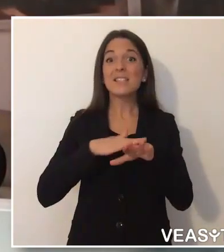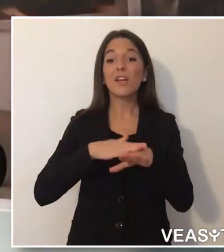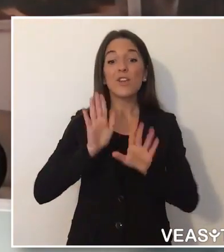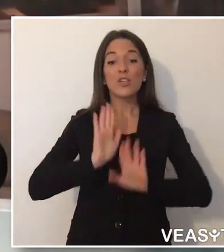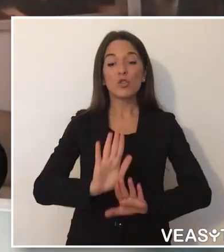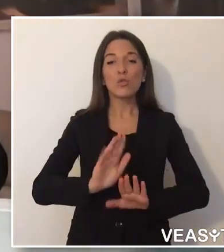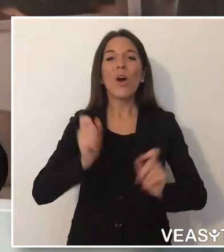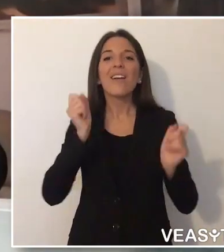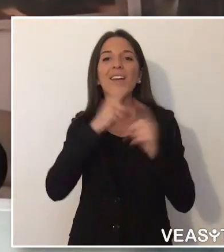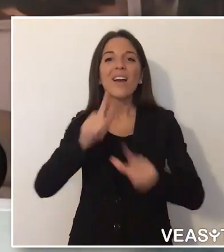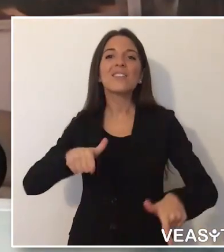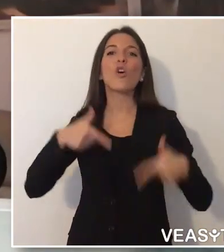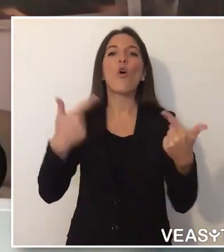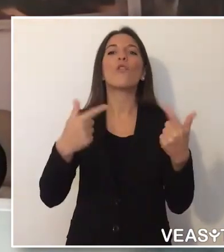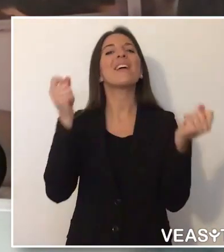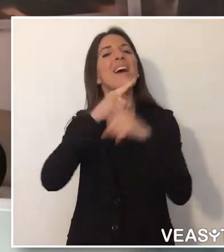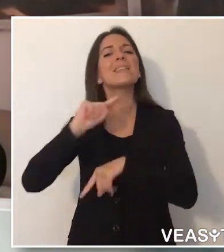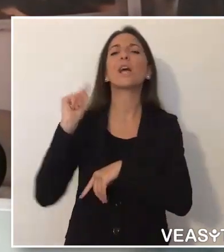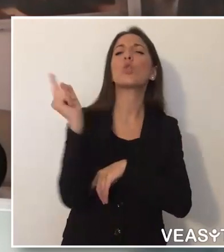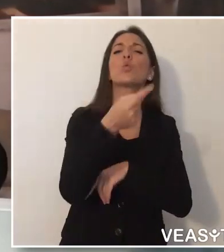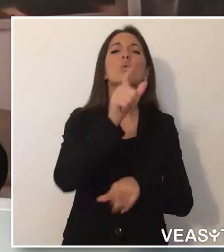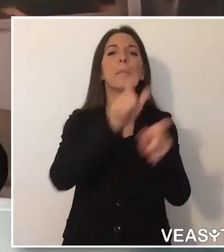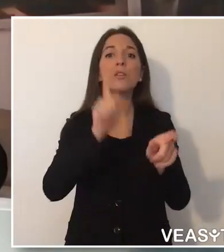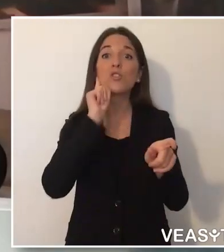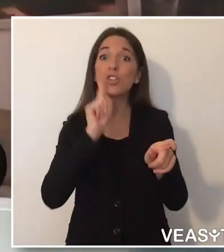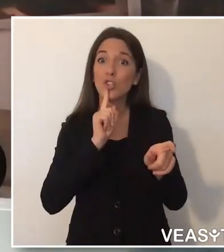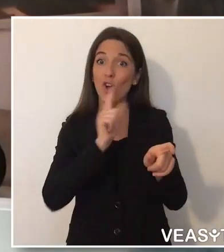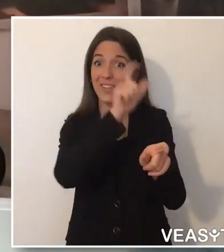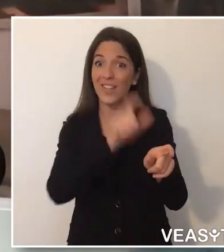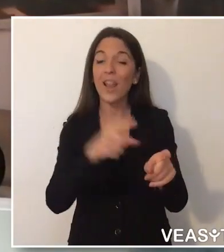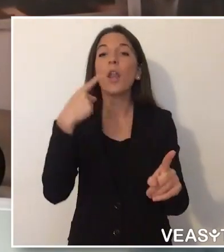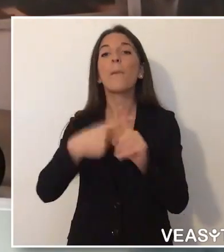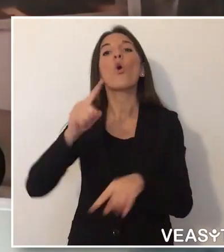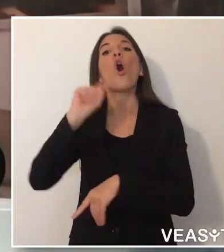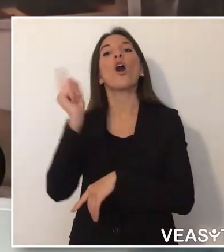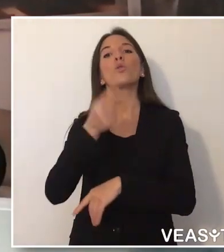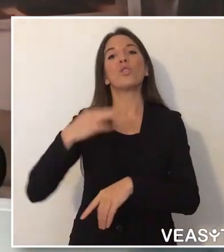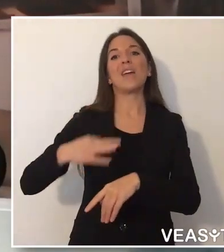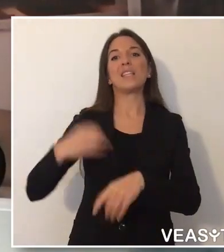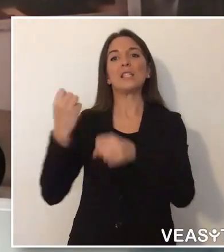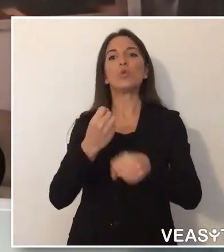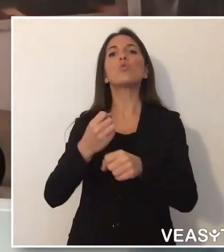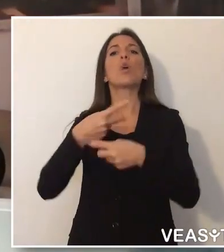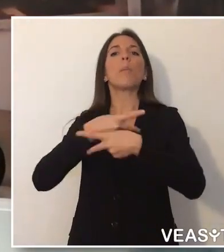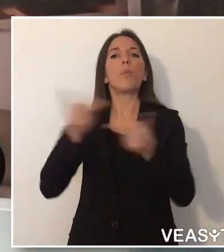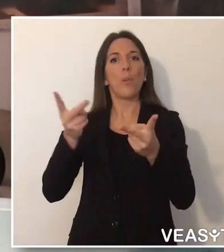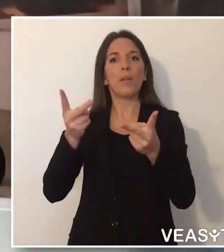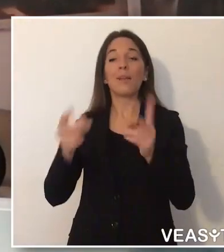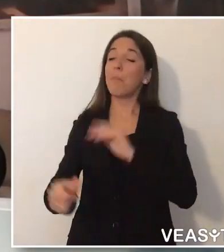con senso civico e desiderio di dare un contributo al Paese, alcuni di questi servizi sono stati